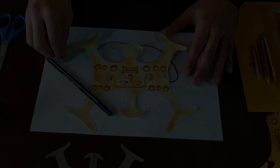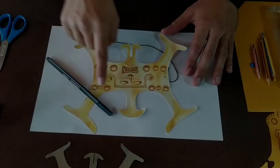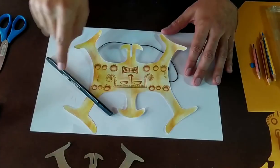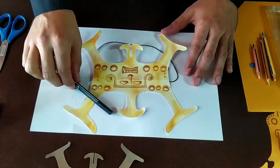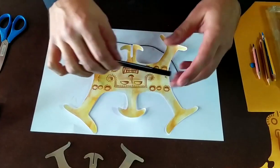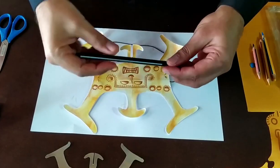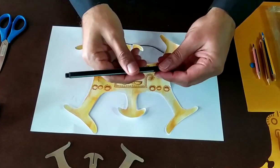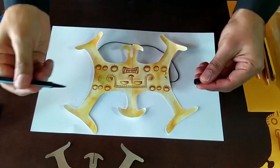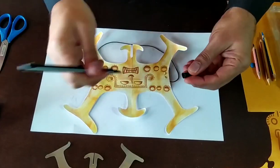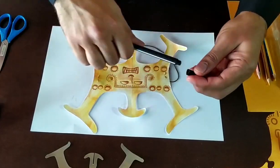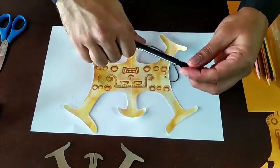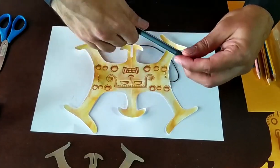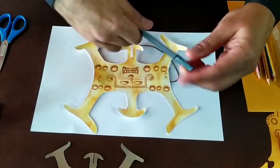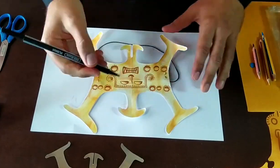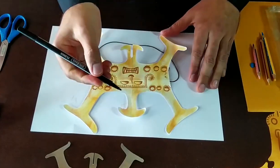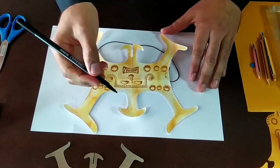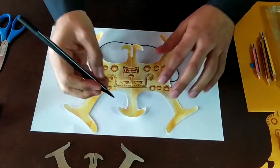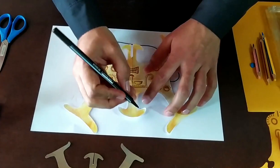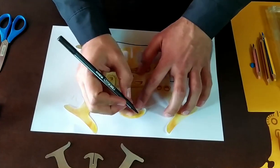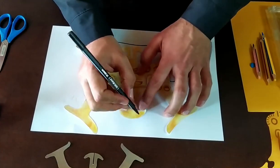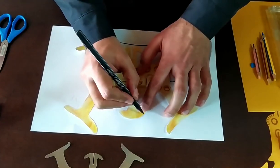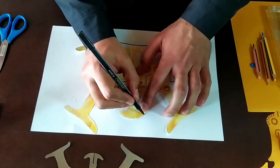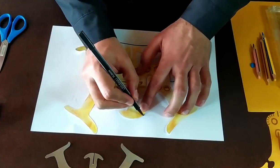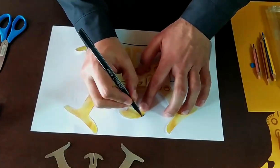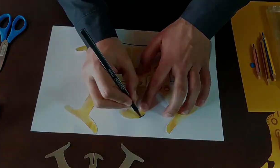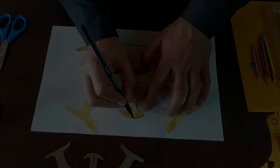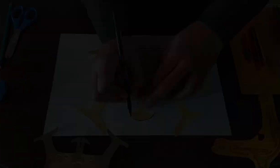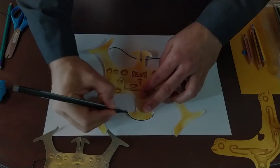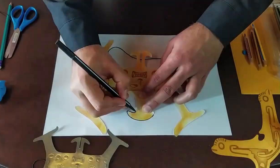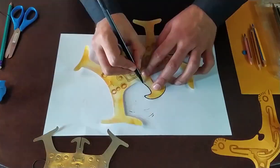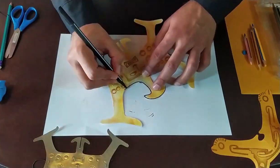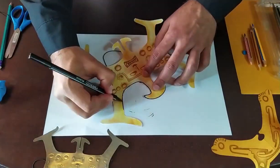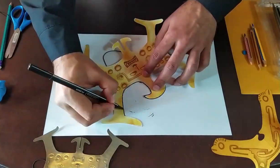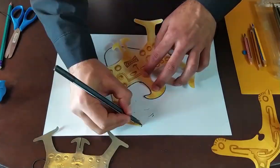Por último, repintemos con marcador los bordes.